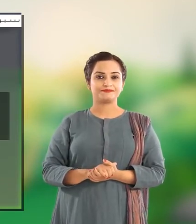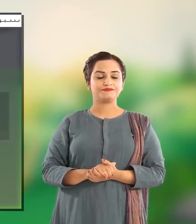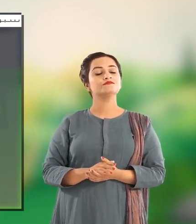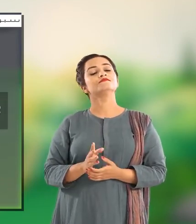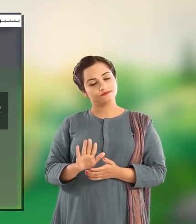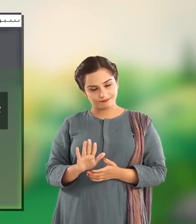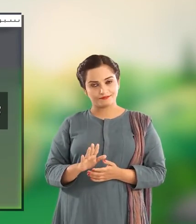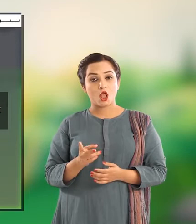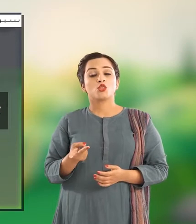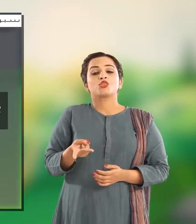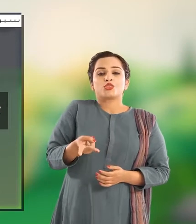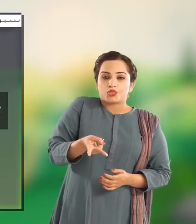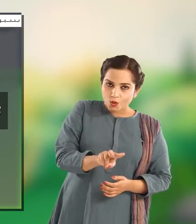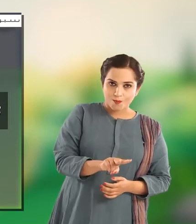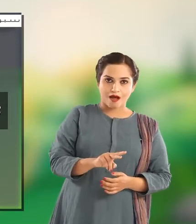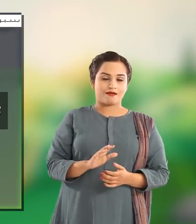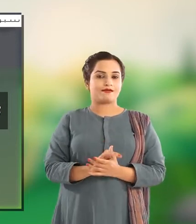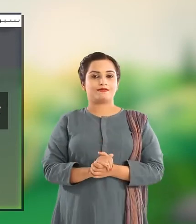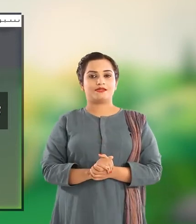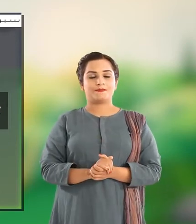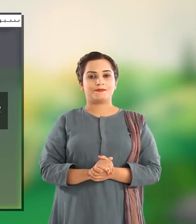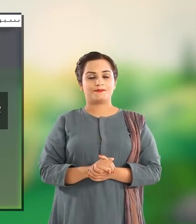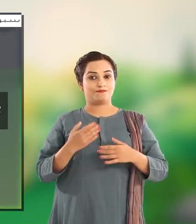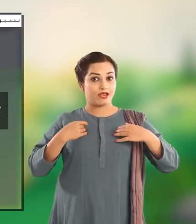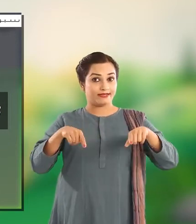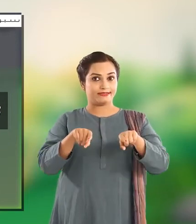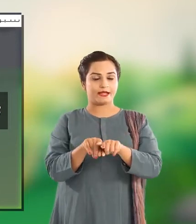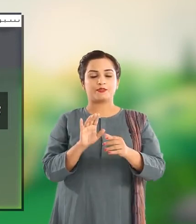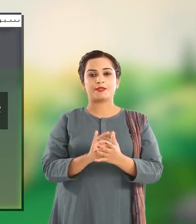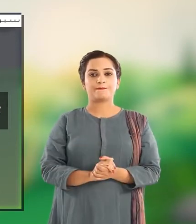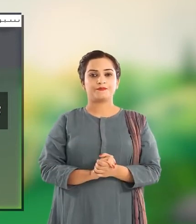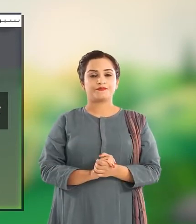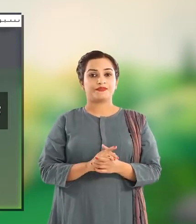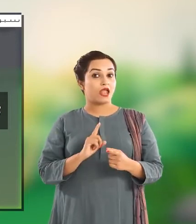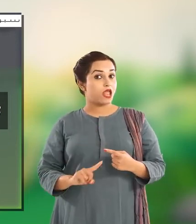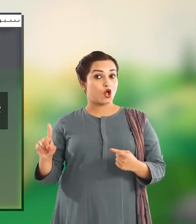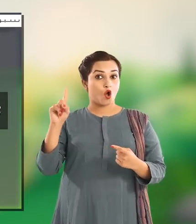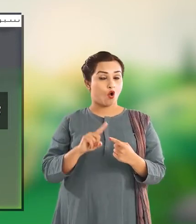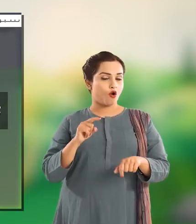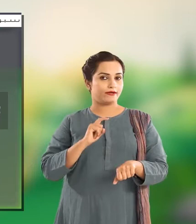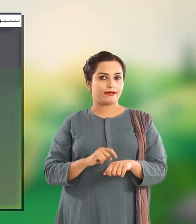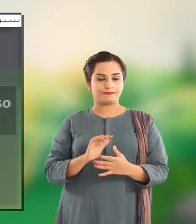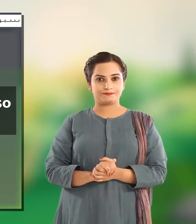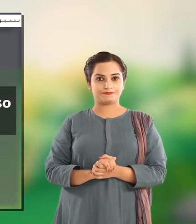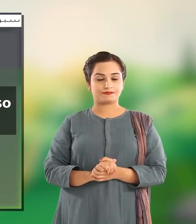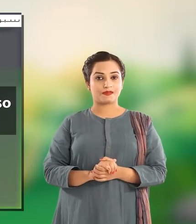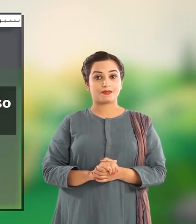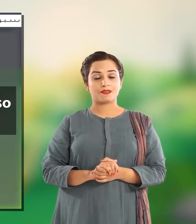چلیں ایک بار پھر کوشش کرتے ہیں Let's try one more time Place an